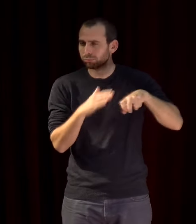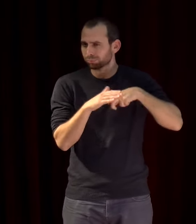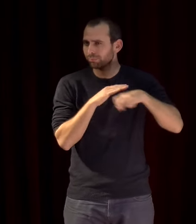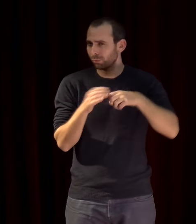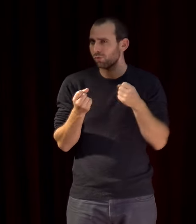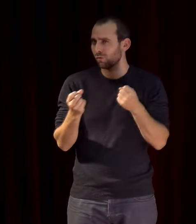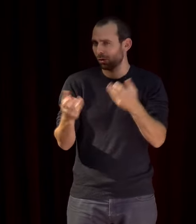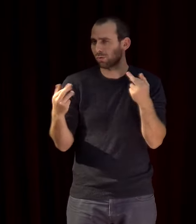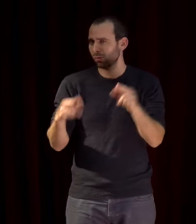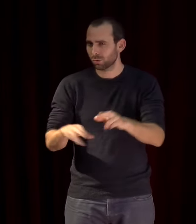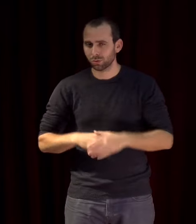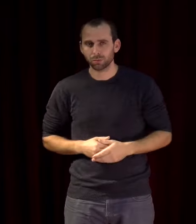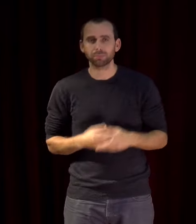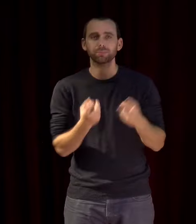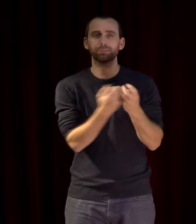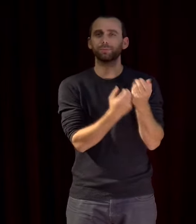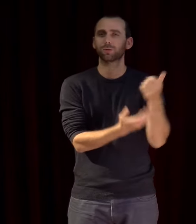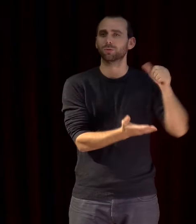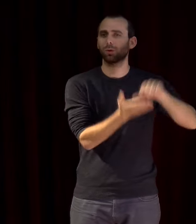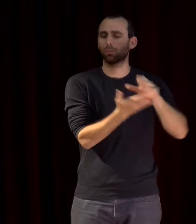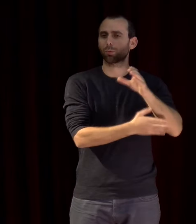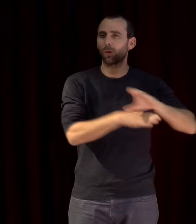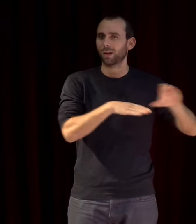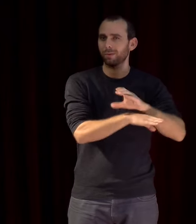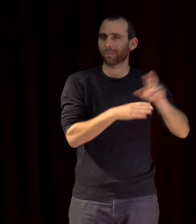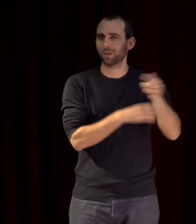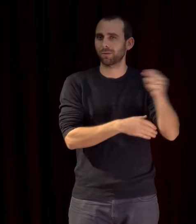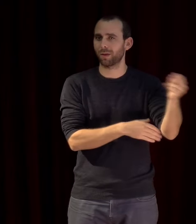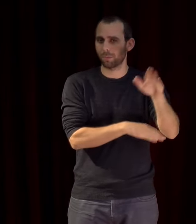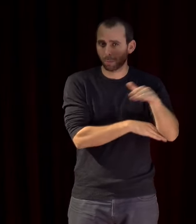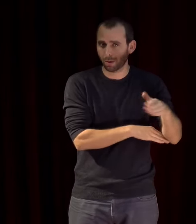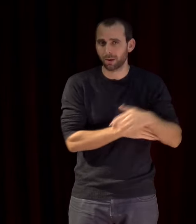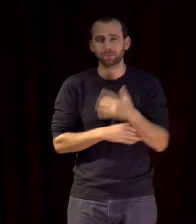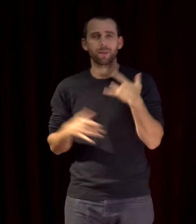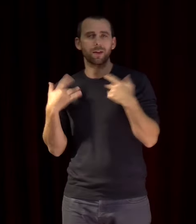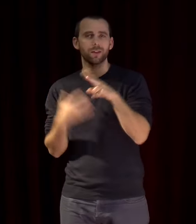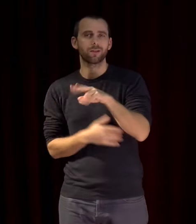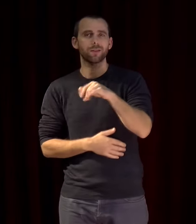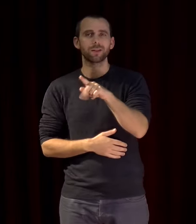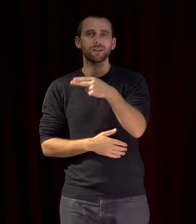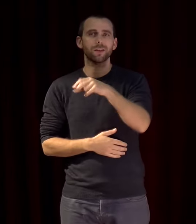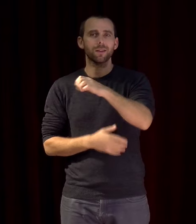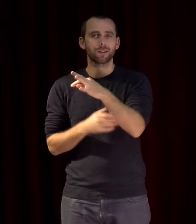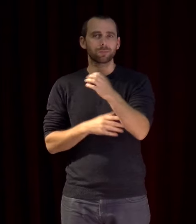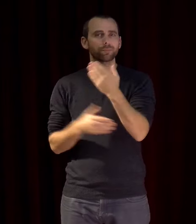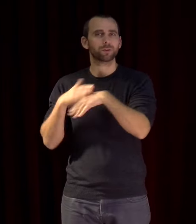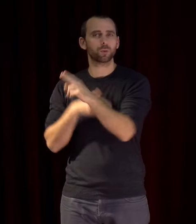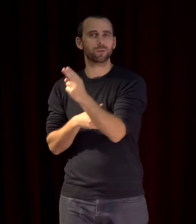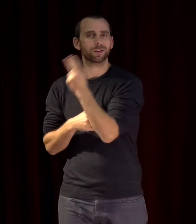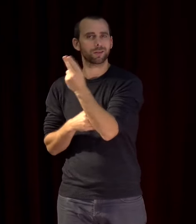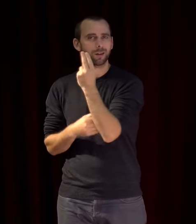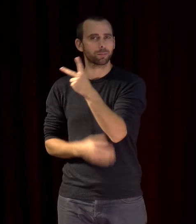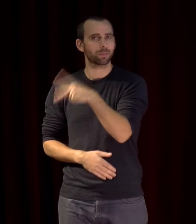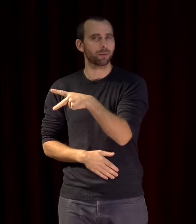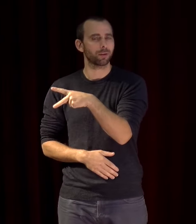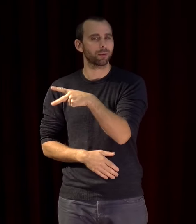le Centre Chorégraphique National de Montpellier, il y a le Théâtre La Vignette à l'Université Paul-Valéry, et là je vais